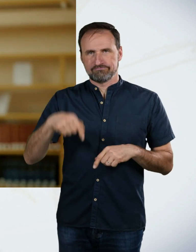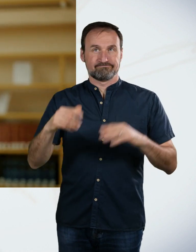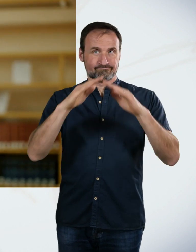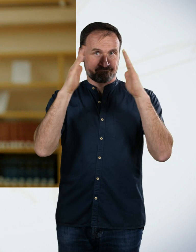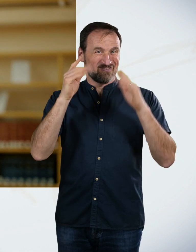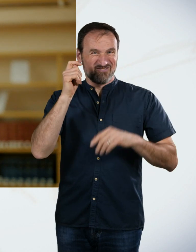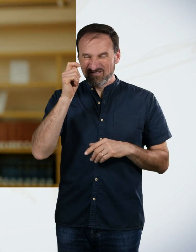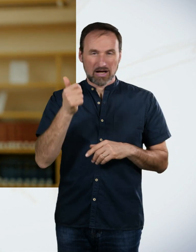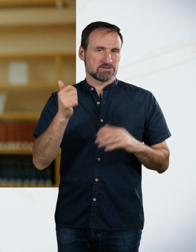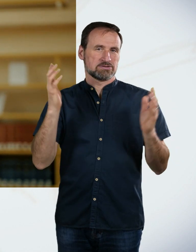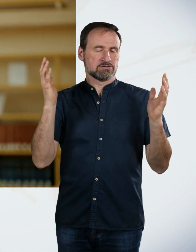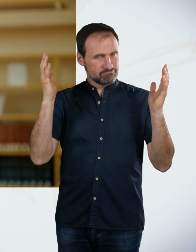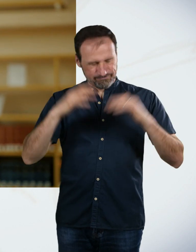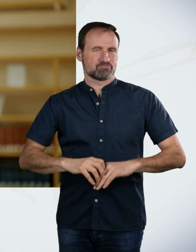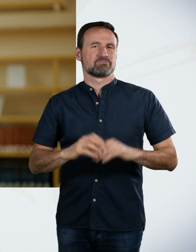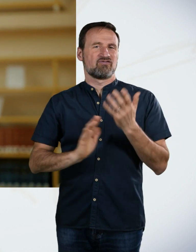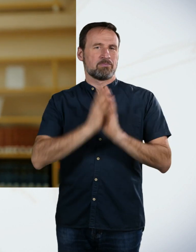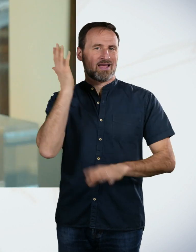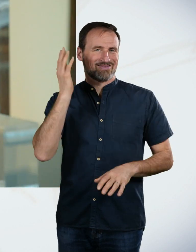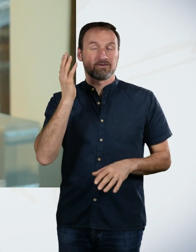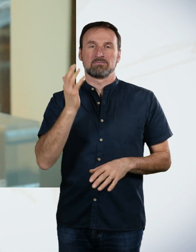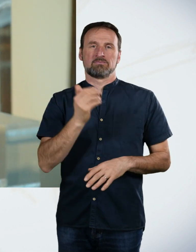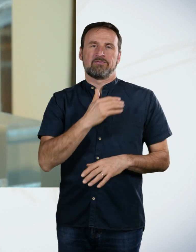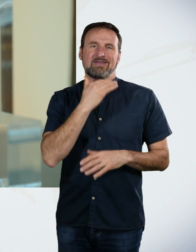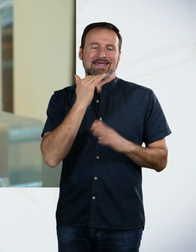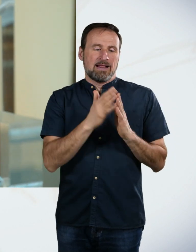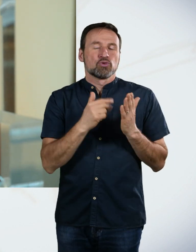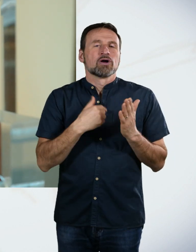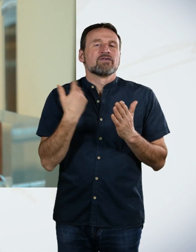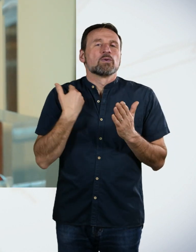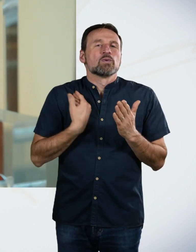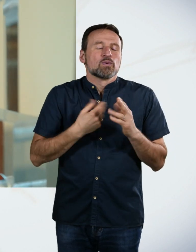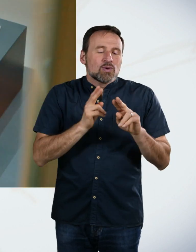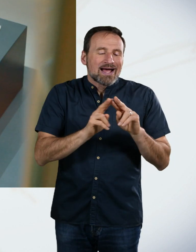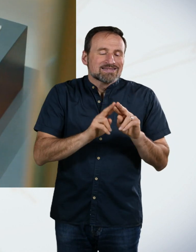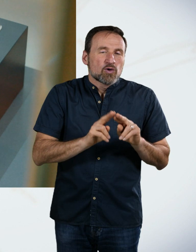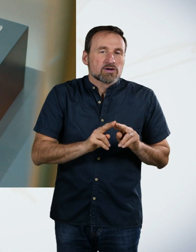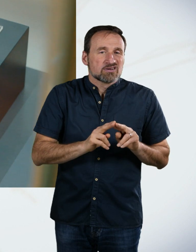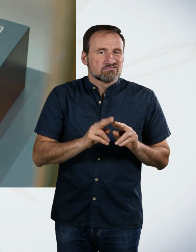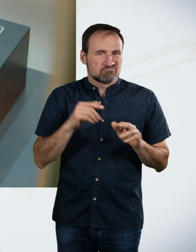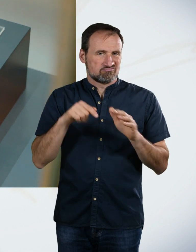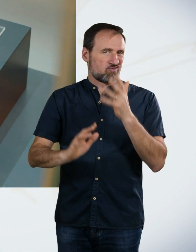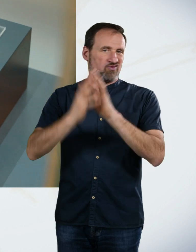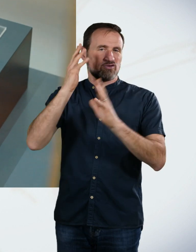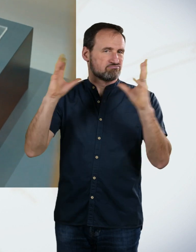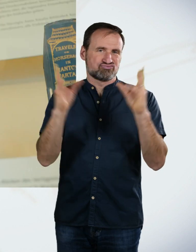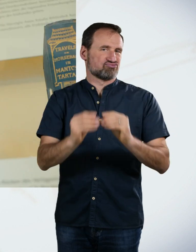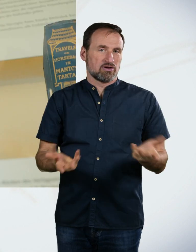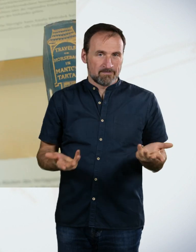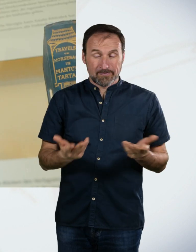von unseren aufwendig restaurierten Büchern sind natürlich hier dann wieder verbrannt. 25.000 Bücher haben wir in den Wochen danach noch hier aus diesem